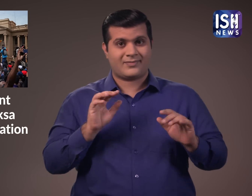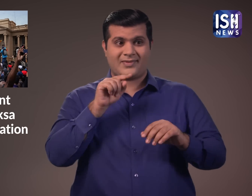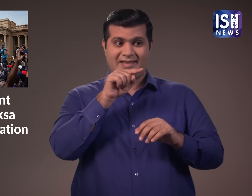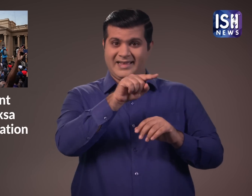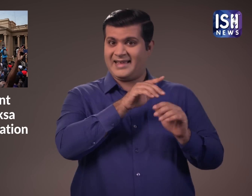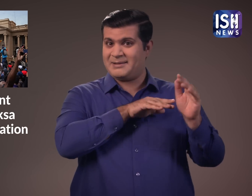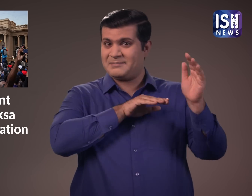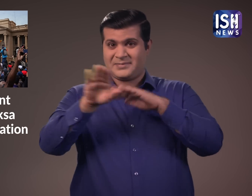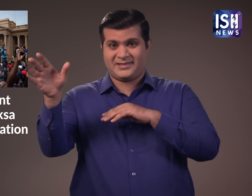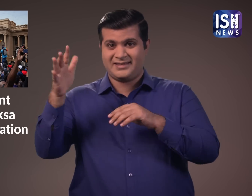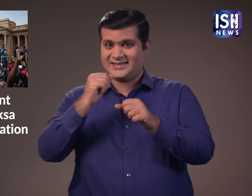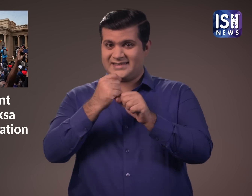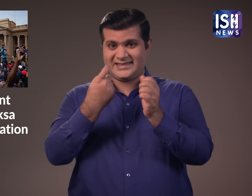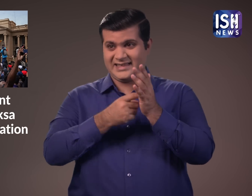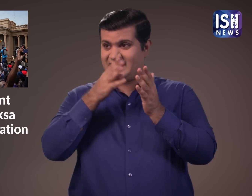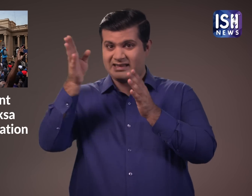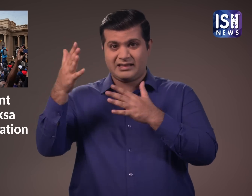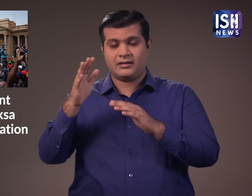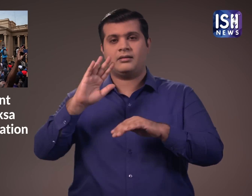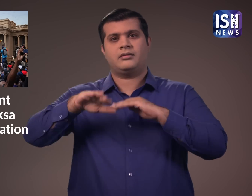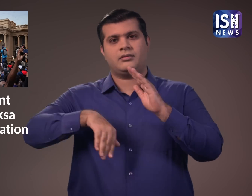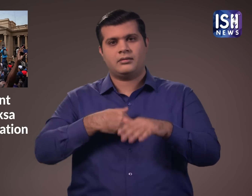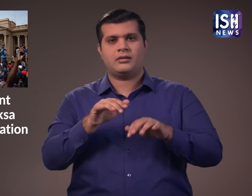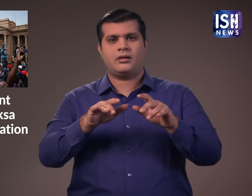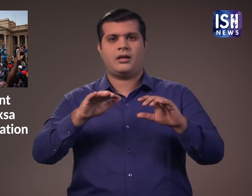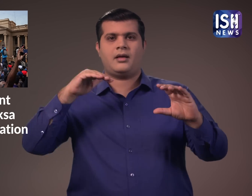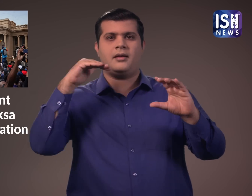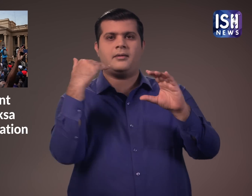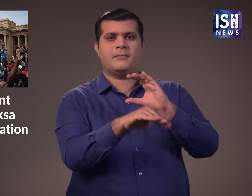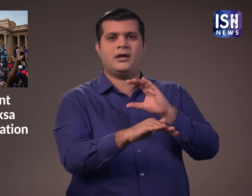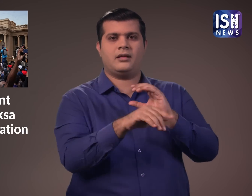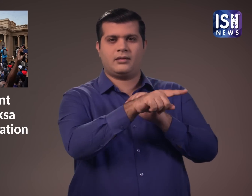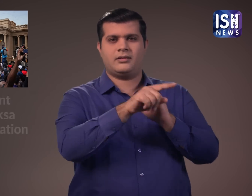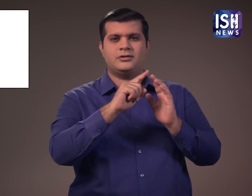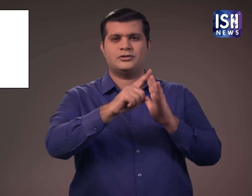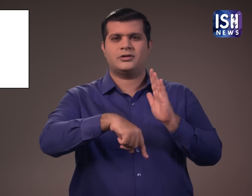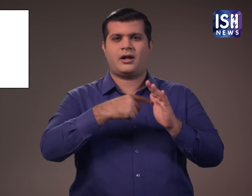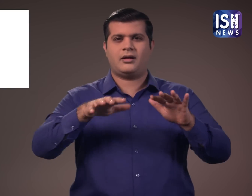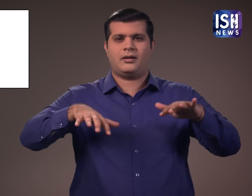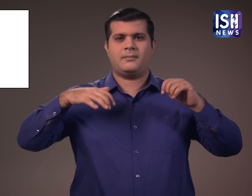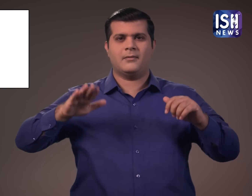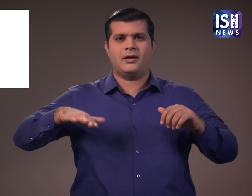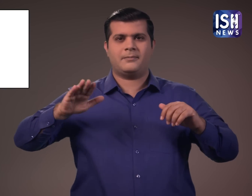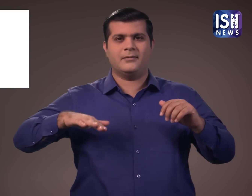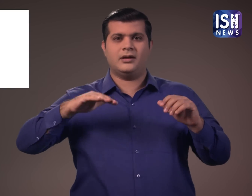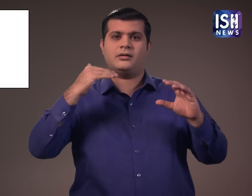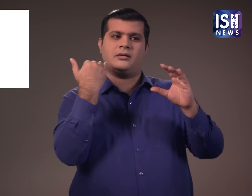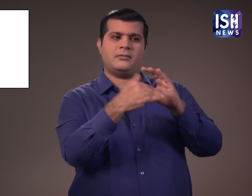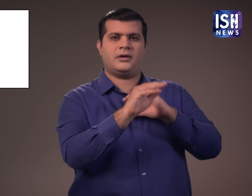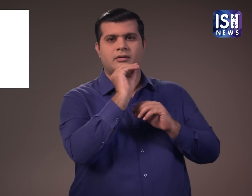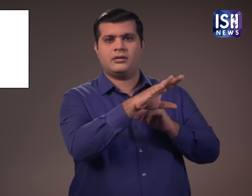उनके सिंगापूर भाग जाने के बाद राश्ट्रपती ने सांसत के अध्यक्ष को अपना इस्तिफा इमेल किया